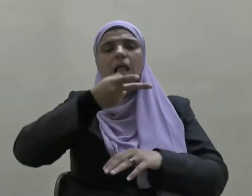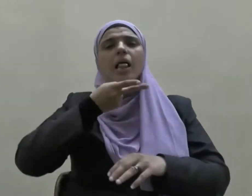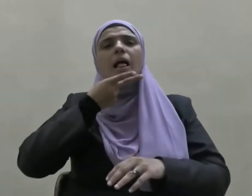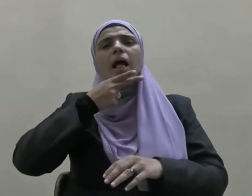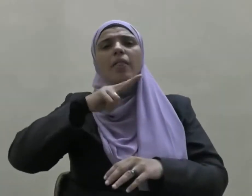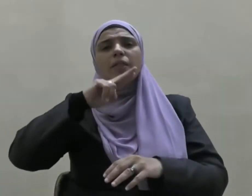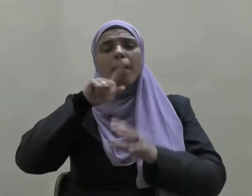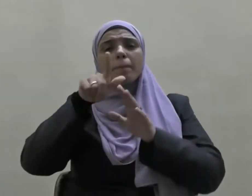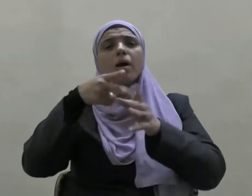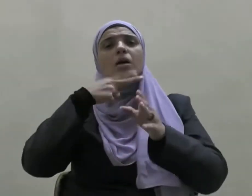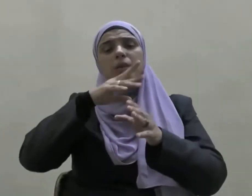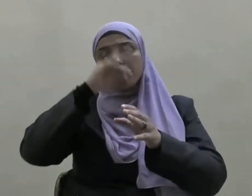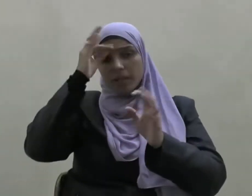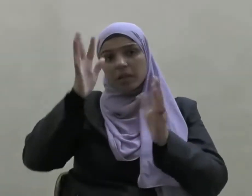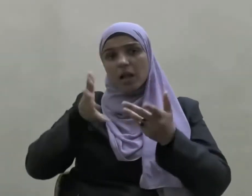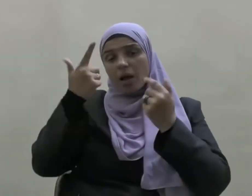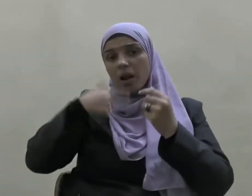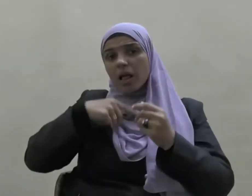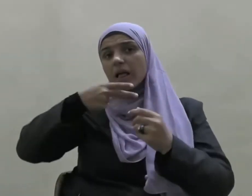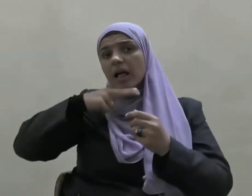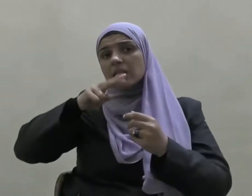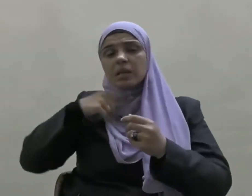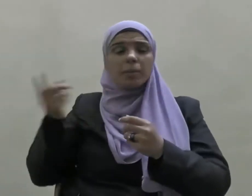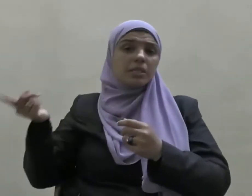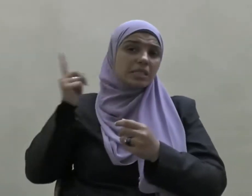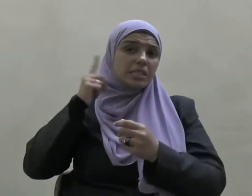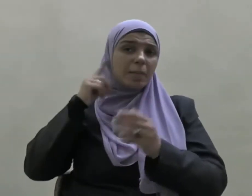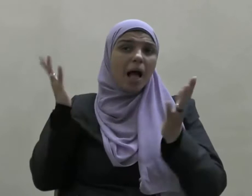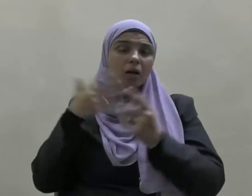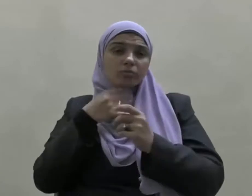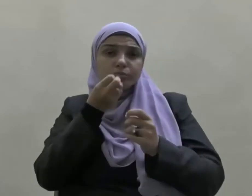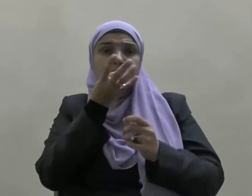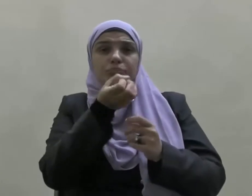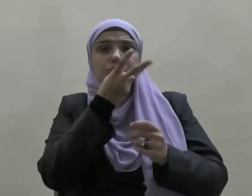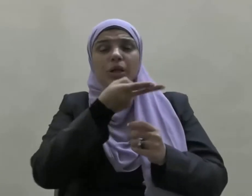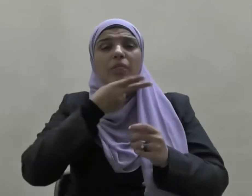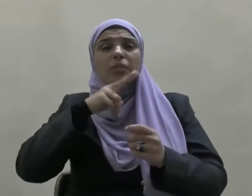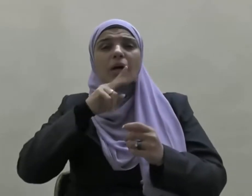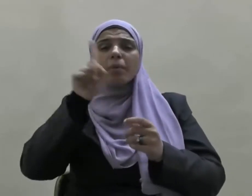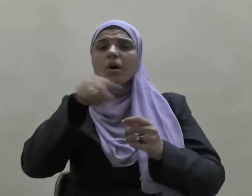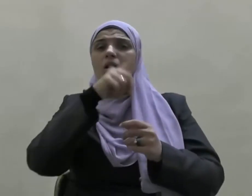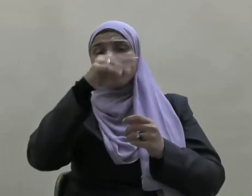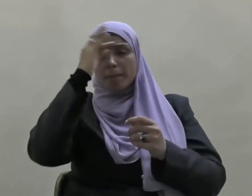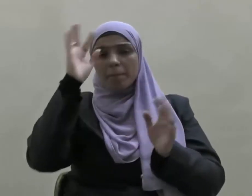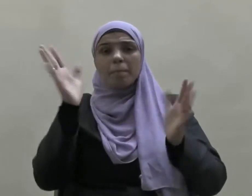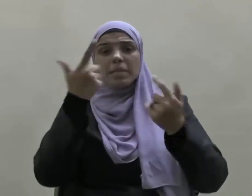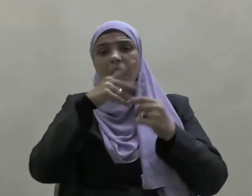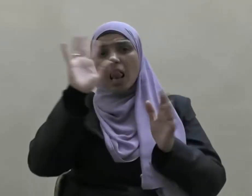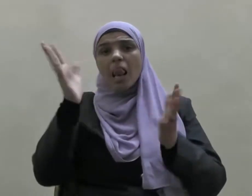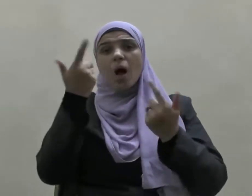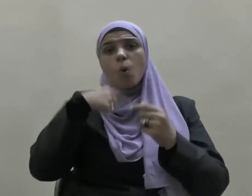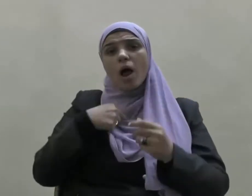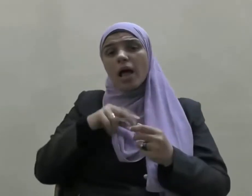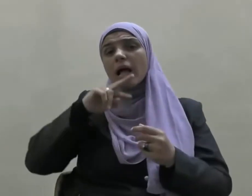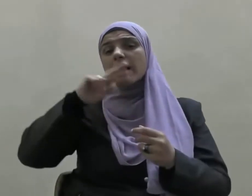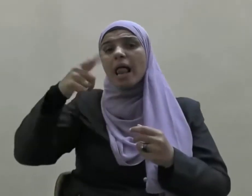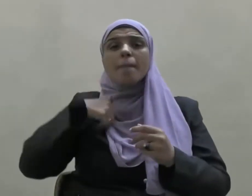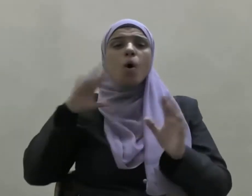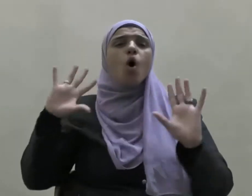كذبا أن يحدث بكل ما سمع فإذا كان التحدث بكل